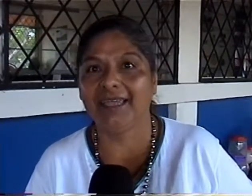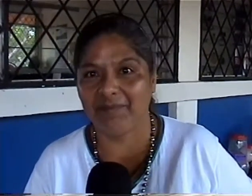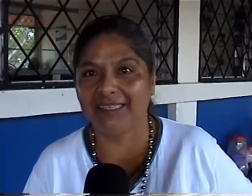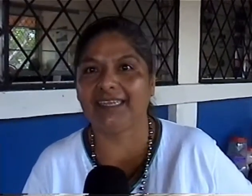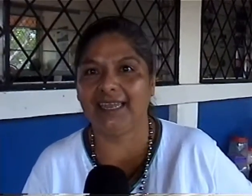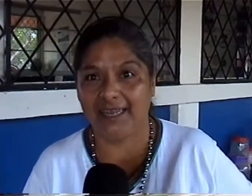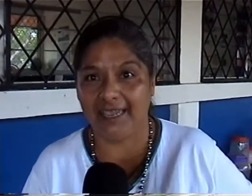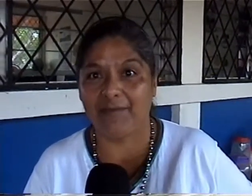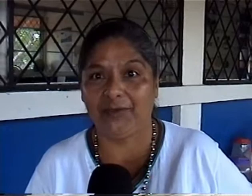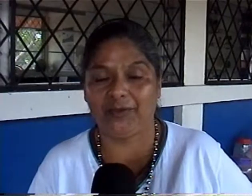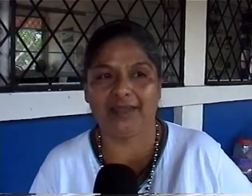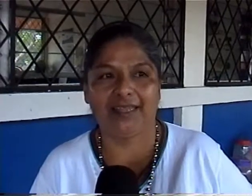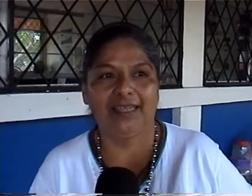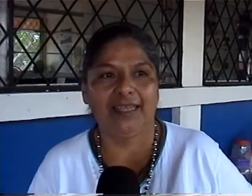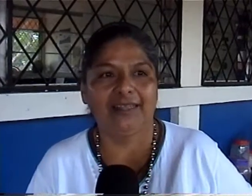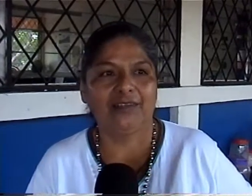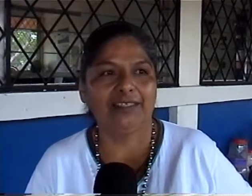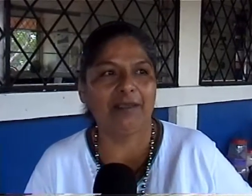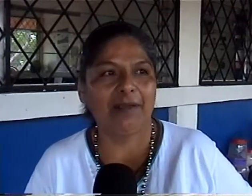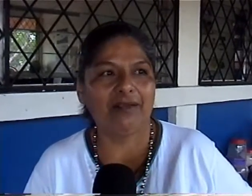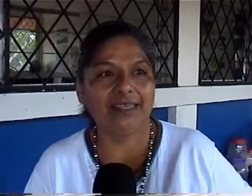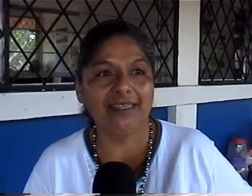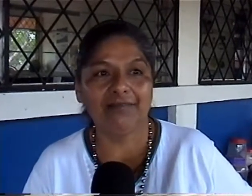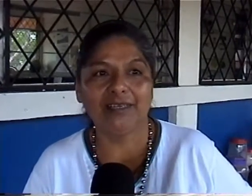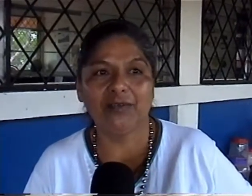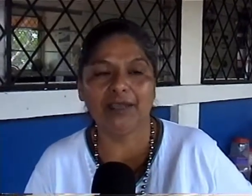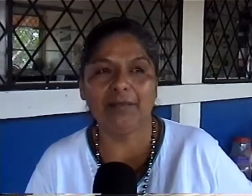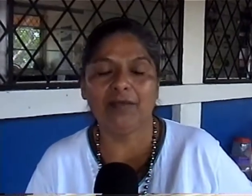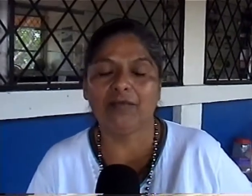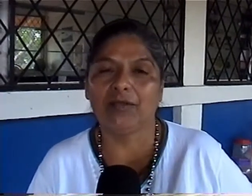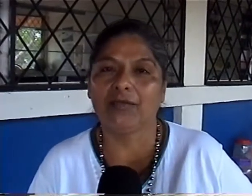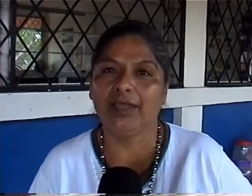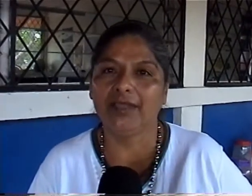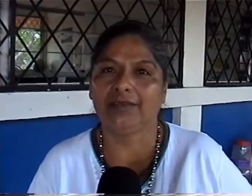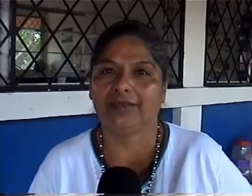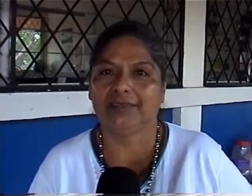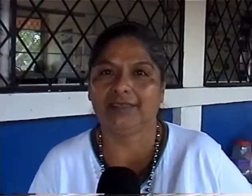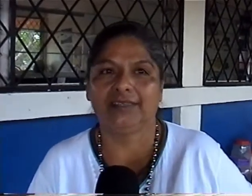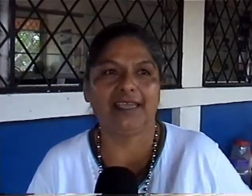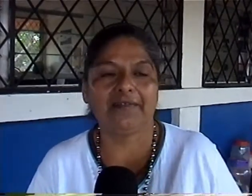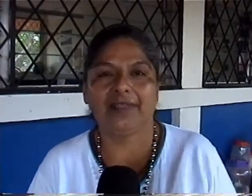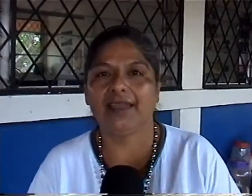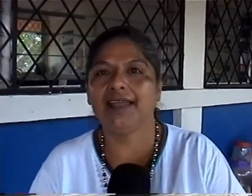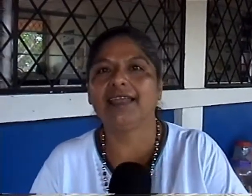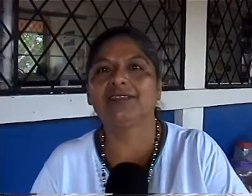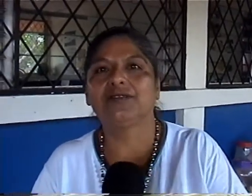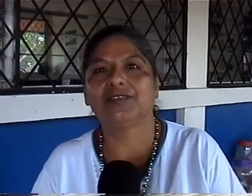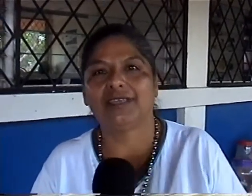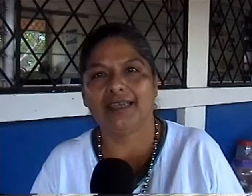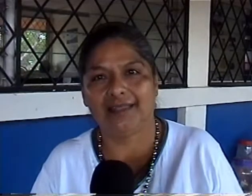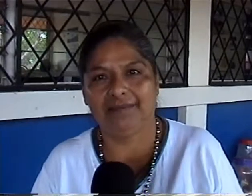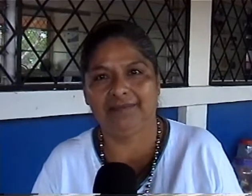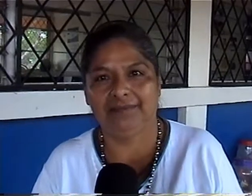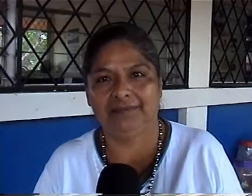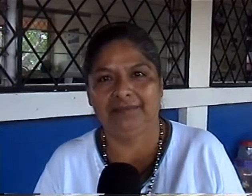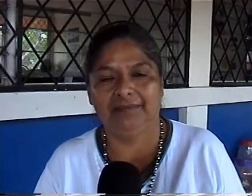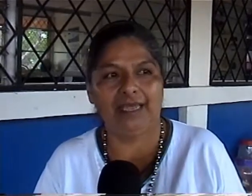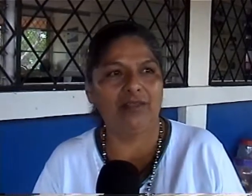especiales, le llamo yo. Entonces mi mayor satisfacción es verlos cuando ellos se integran a la sociedad, donde